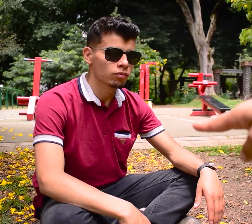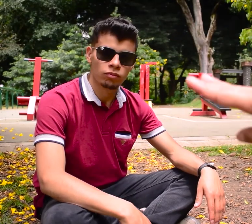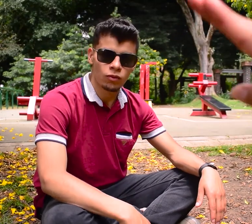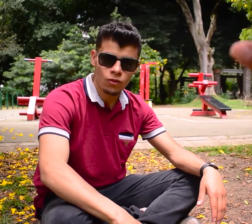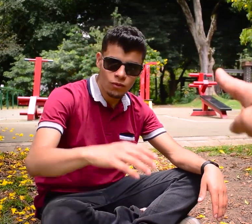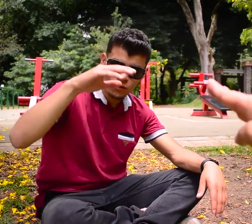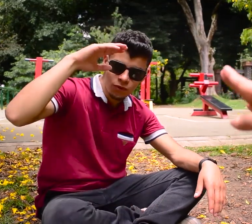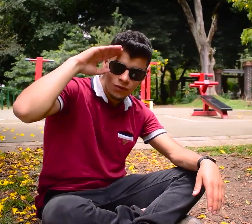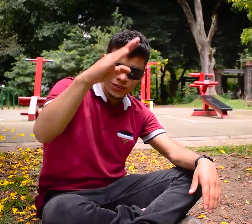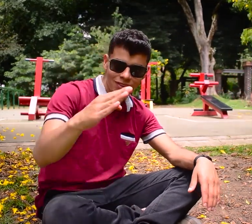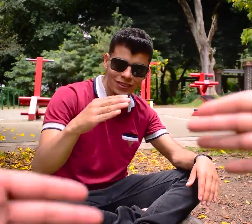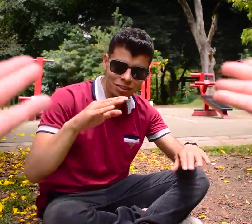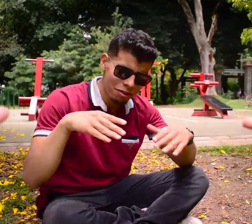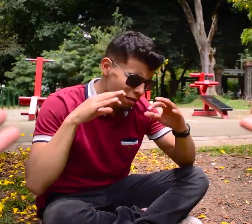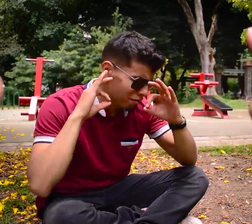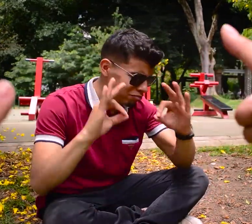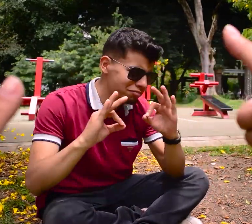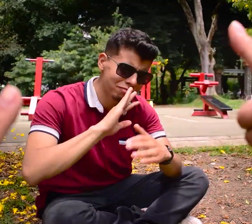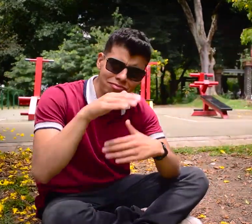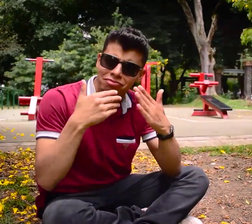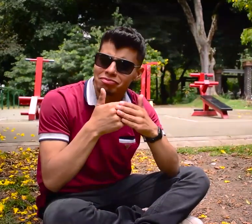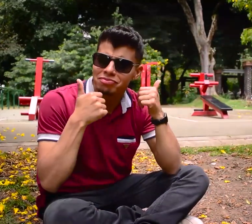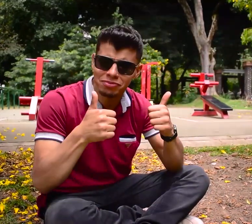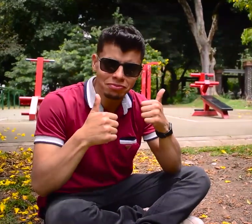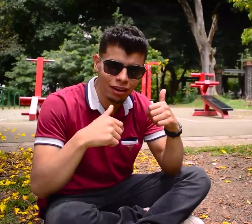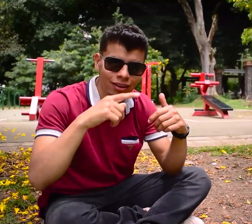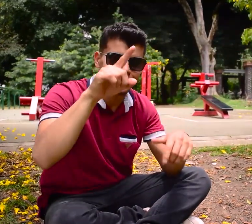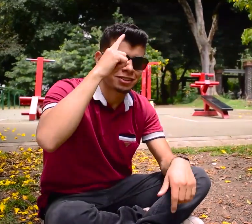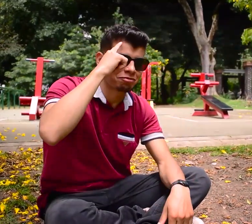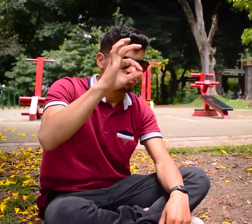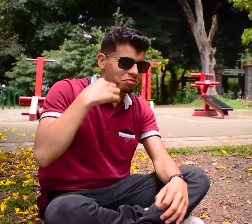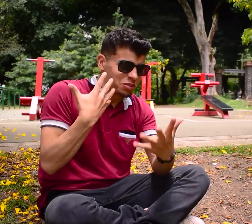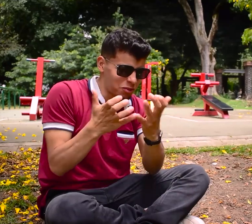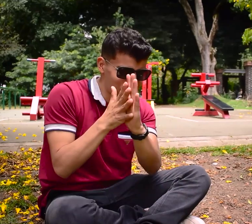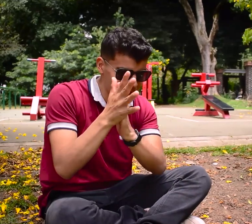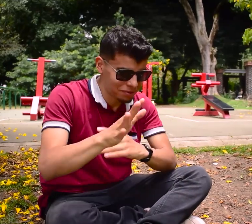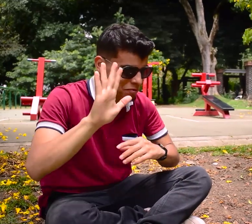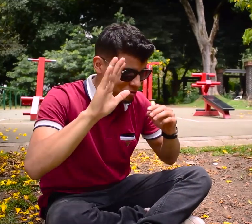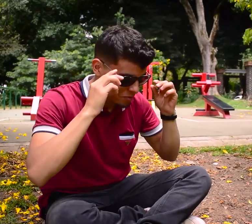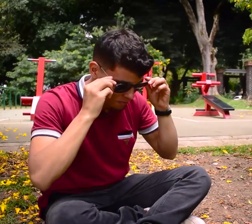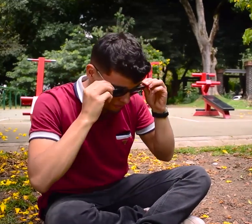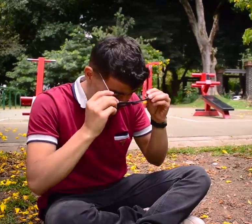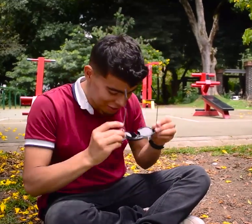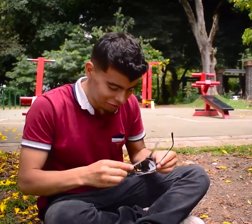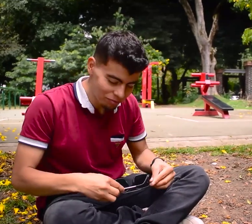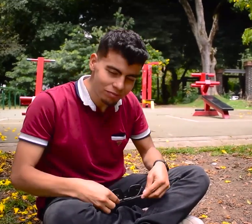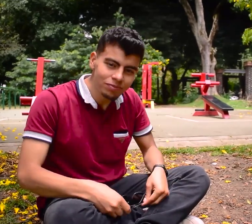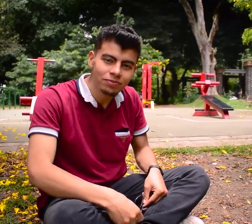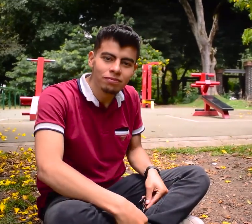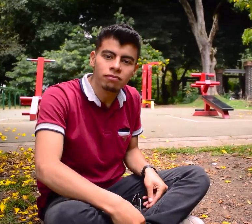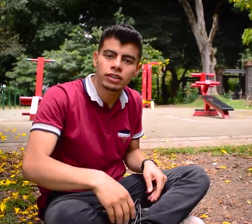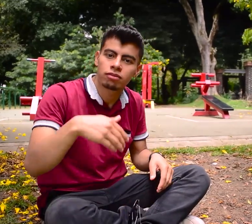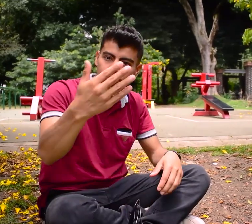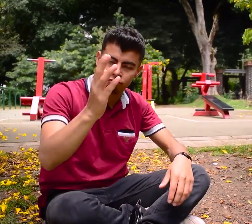¡Hola! ¿Cómo estás? ¡Hola! ¿Cómo estás? ¡Excelente! ¿Todo bien? Ve, te voy a contar algo. Es una experiencia positiva.